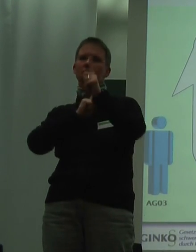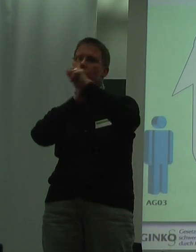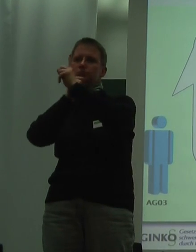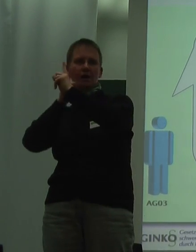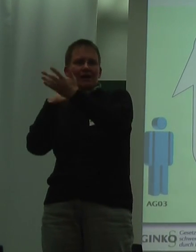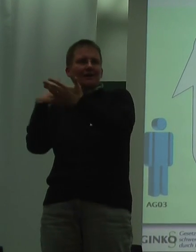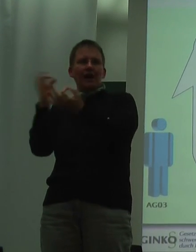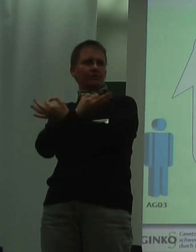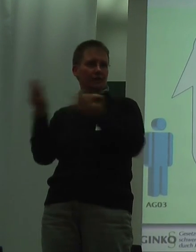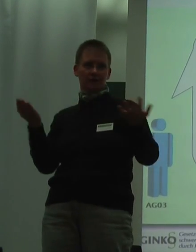ja gar nicht.